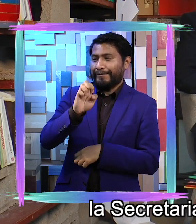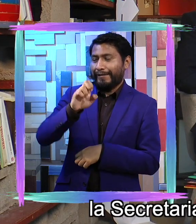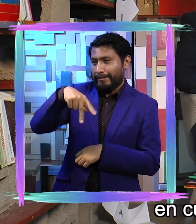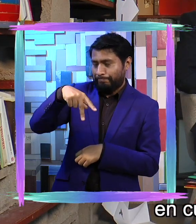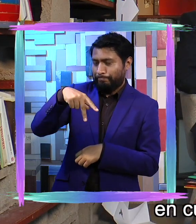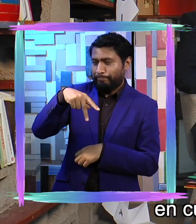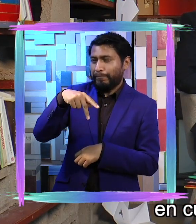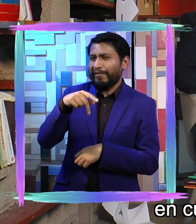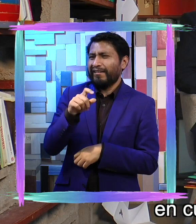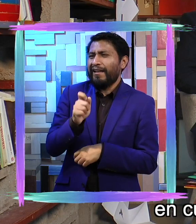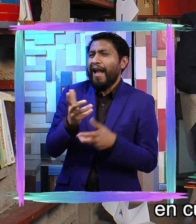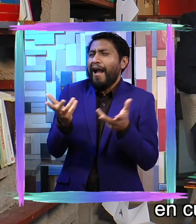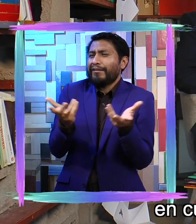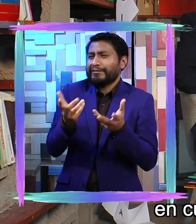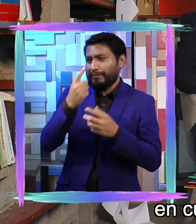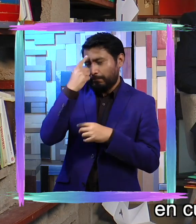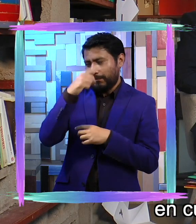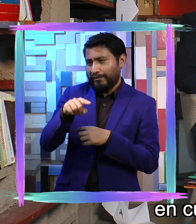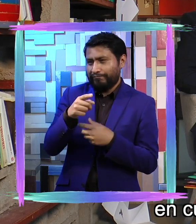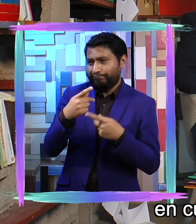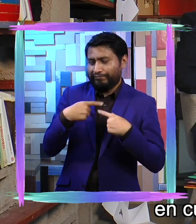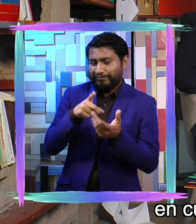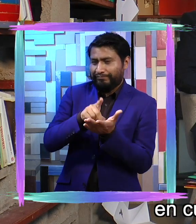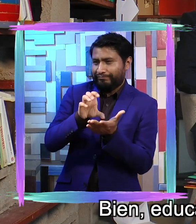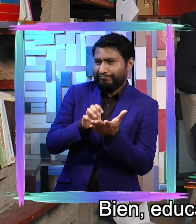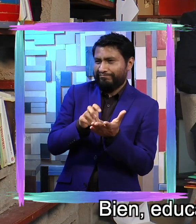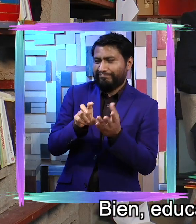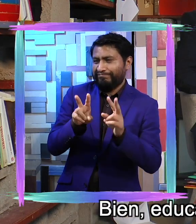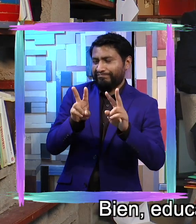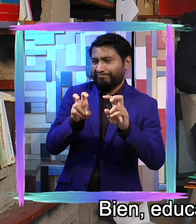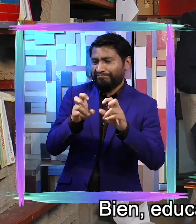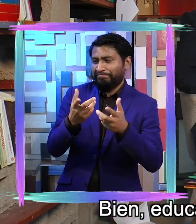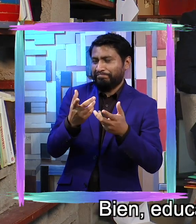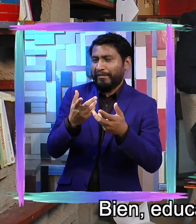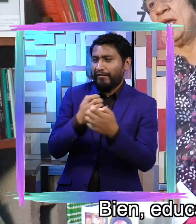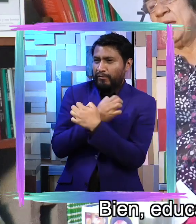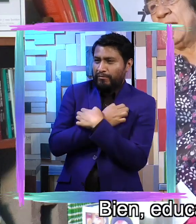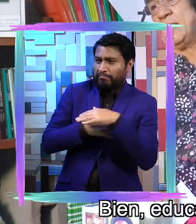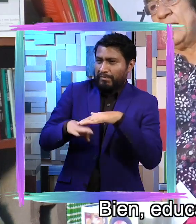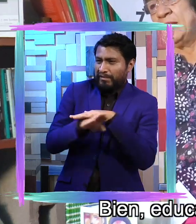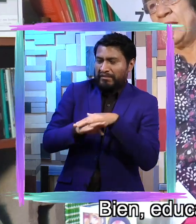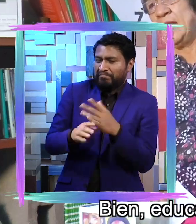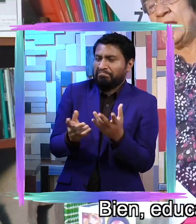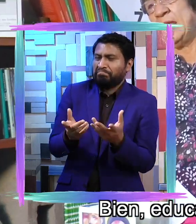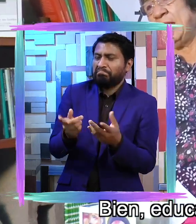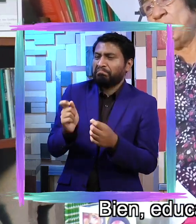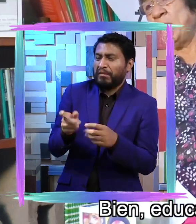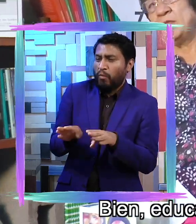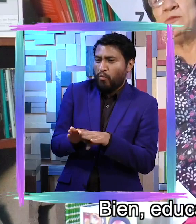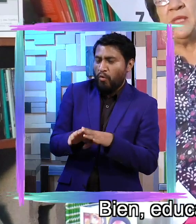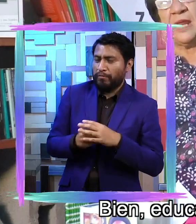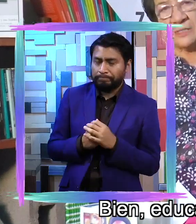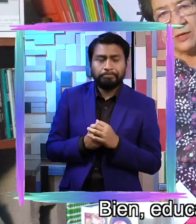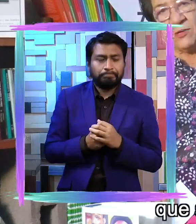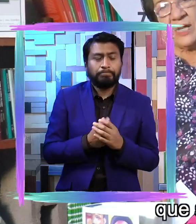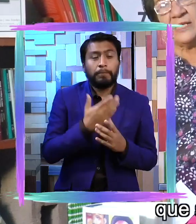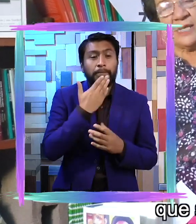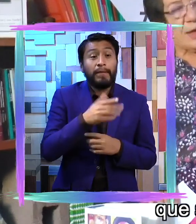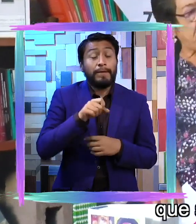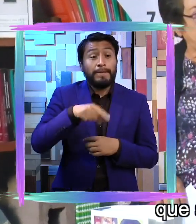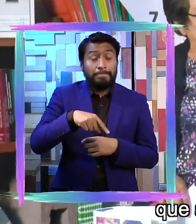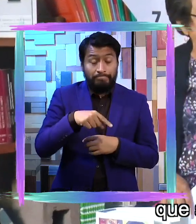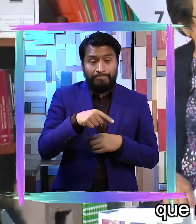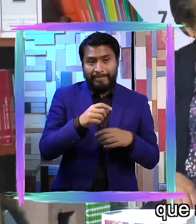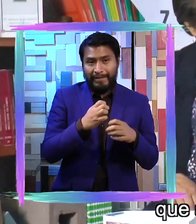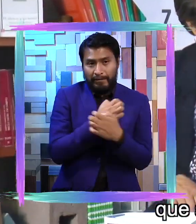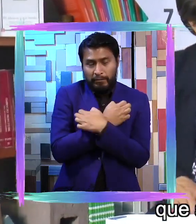en cuestión de educación básica? Bien, educación básica tiene una subdirección que se